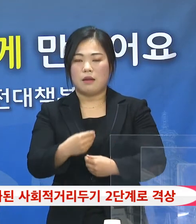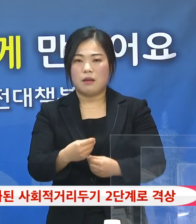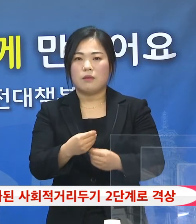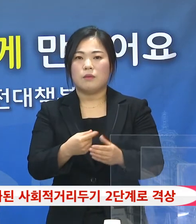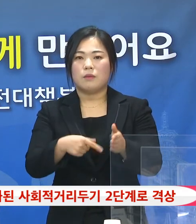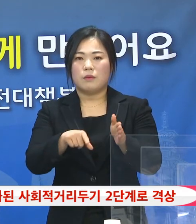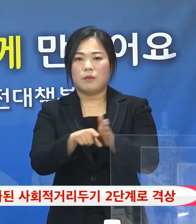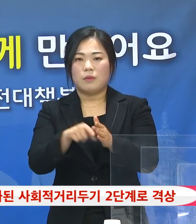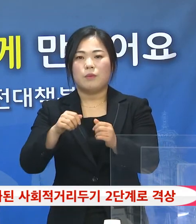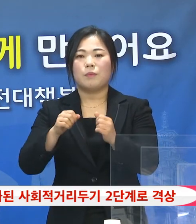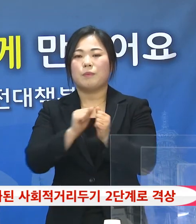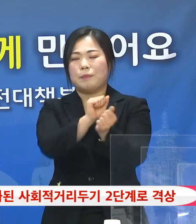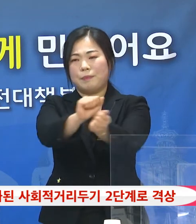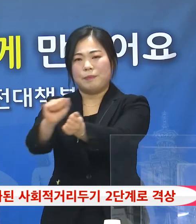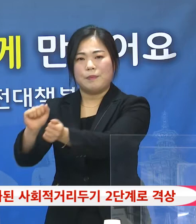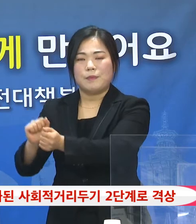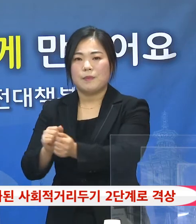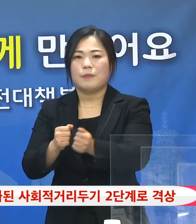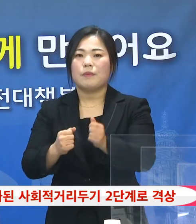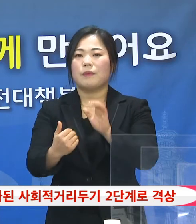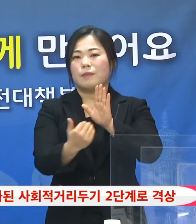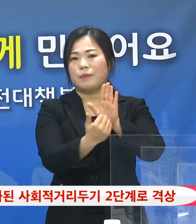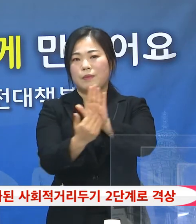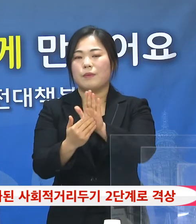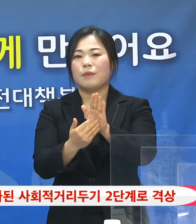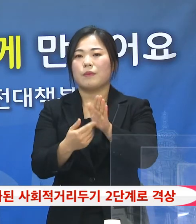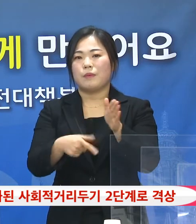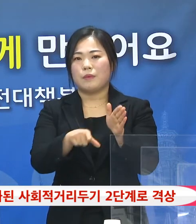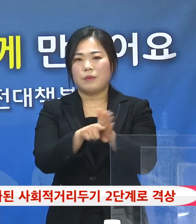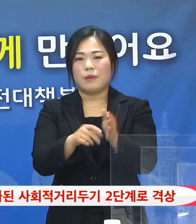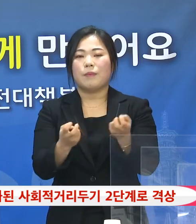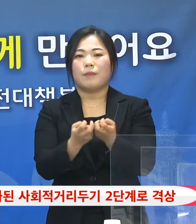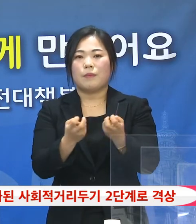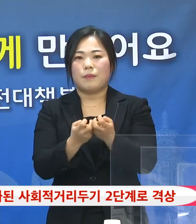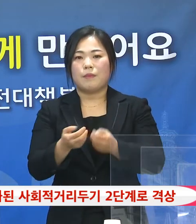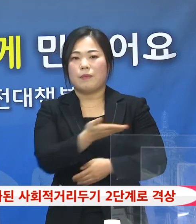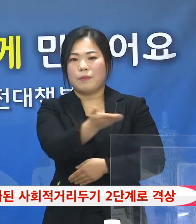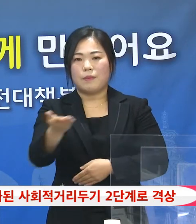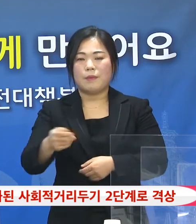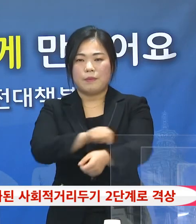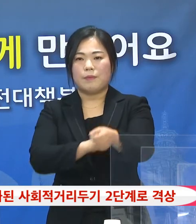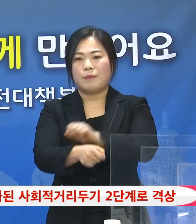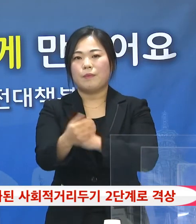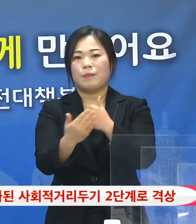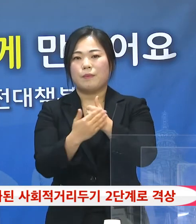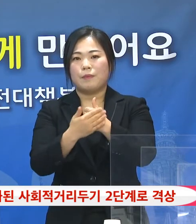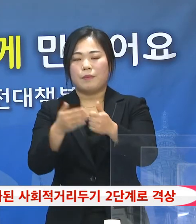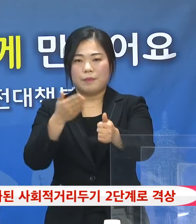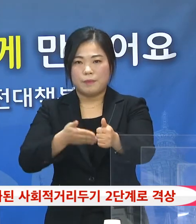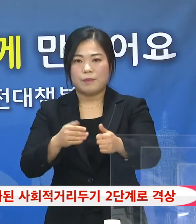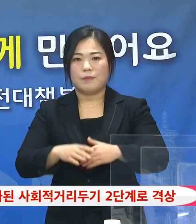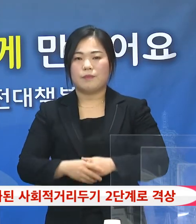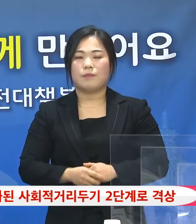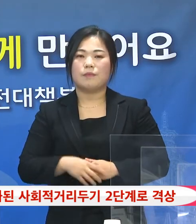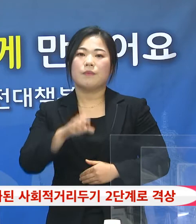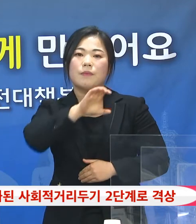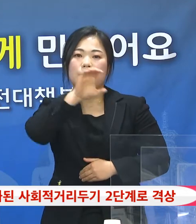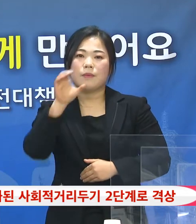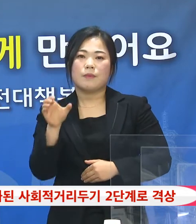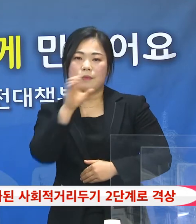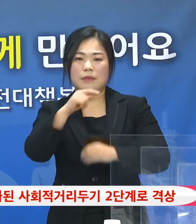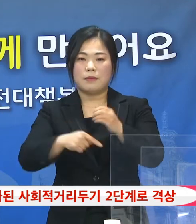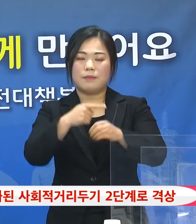확산을 차단하기 위한 불가피한 조치이므로 시민 여러분의 적극적인 협조를 당부드립니다. 성탄절과